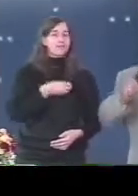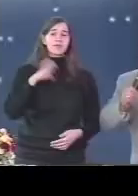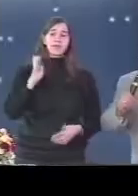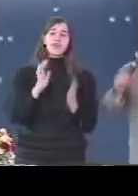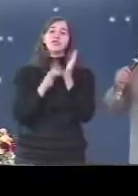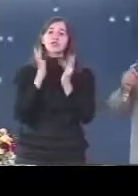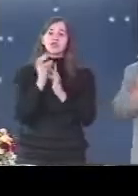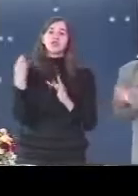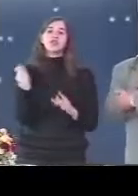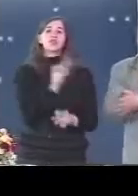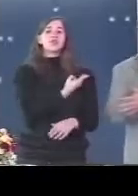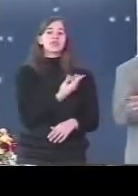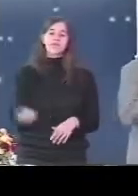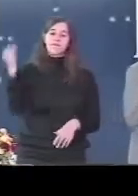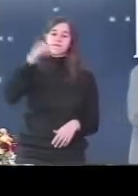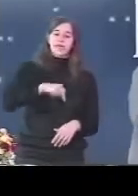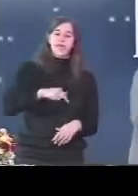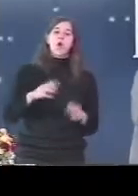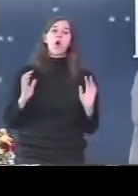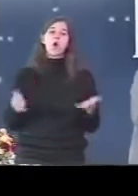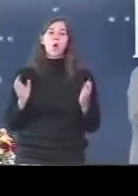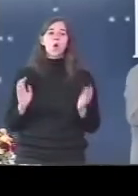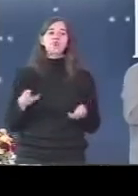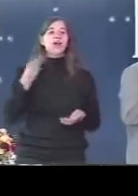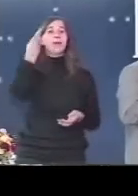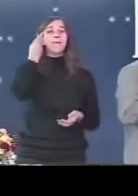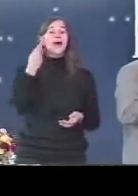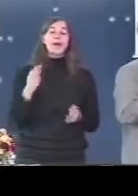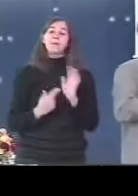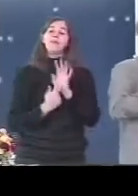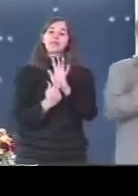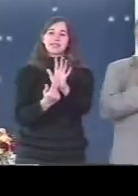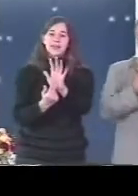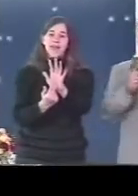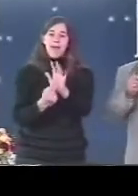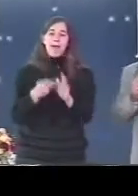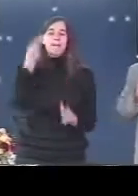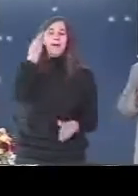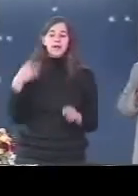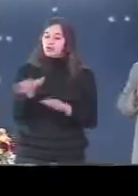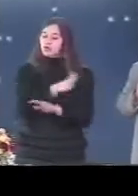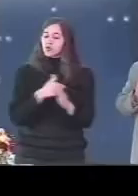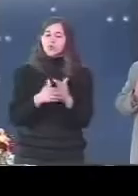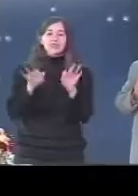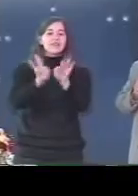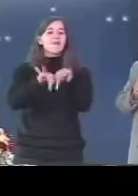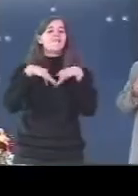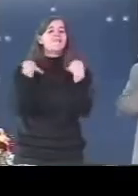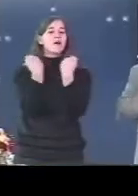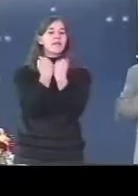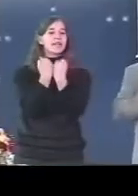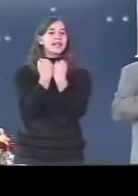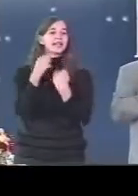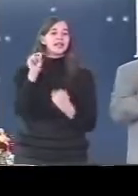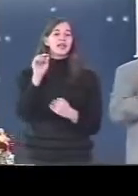entregando os pontos, que estão se decepcionando que estão cruzando os braços numa